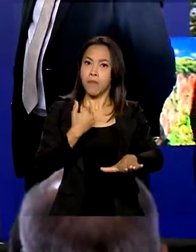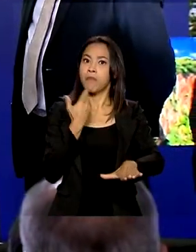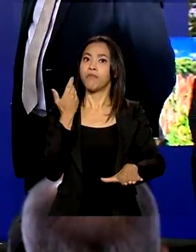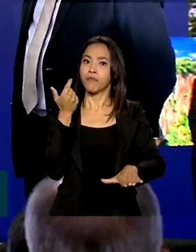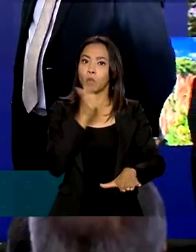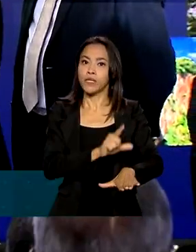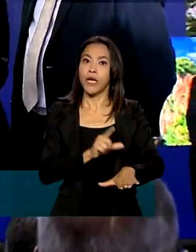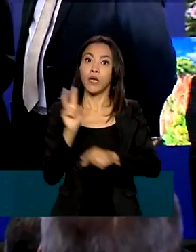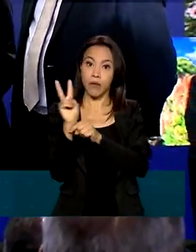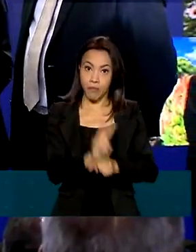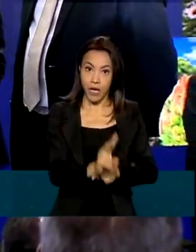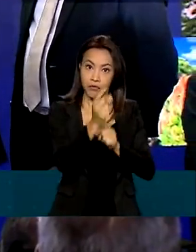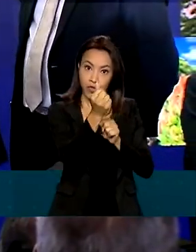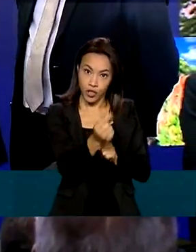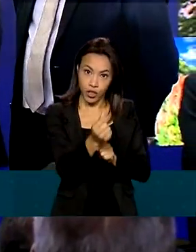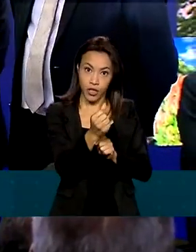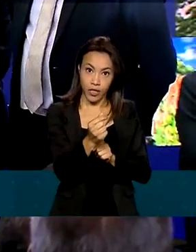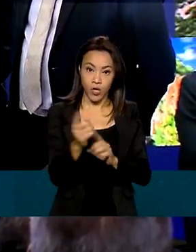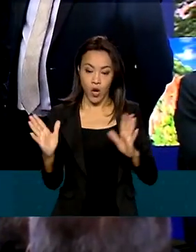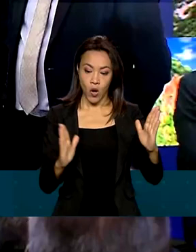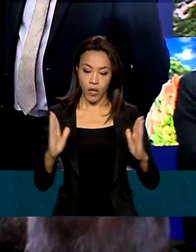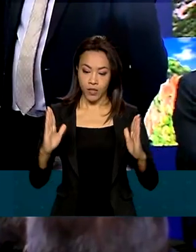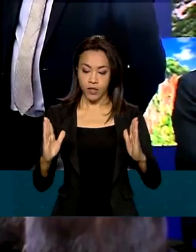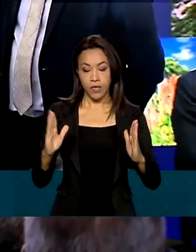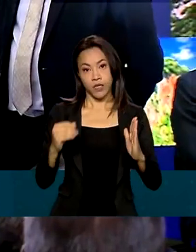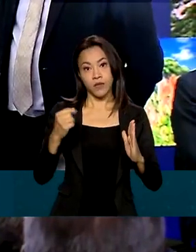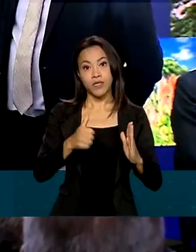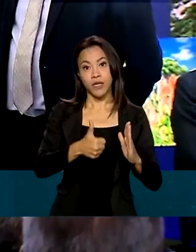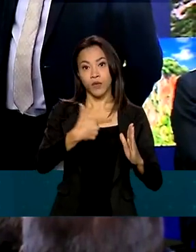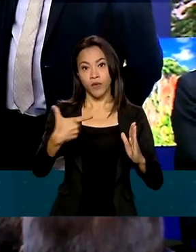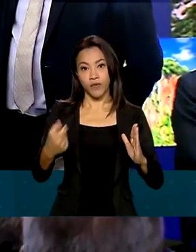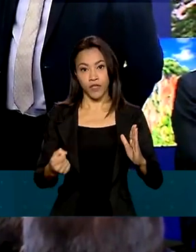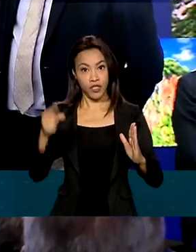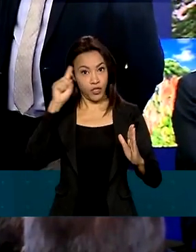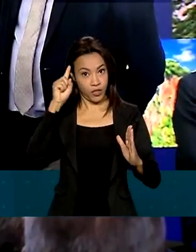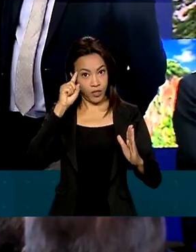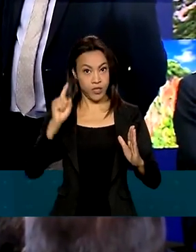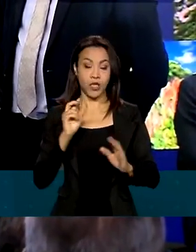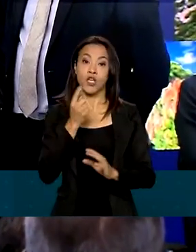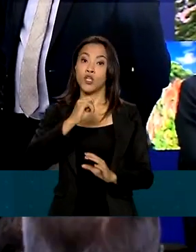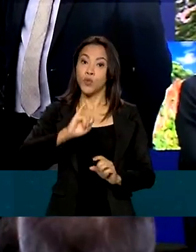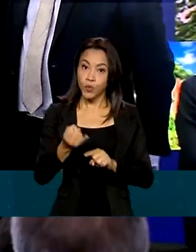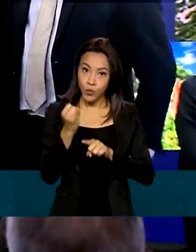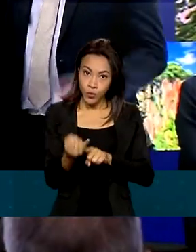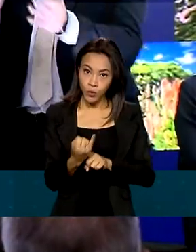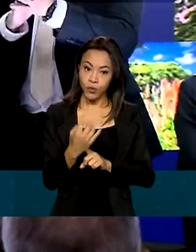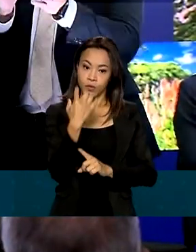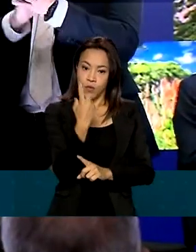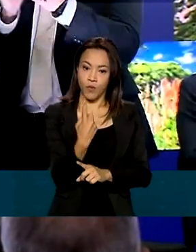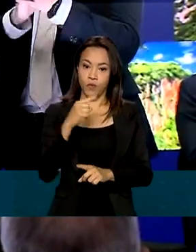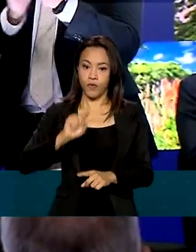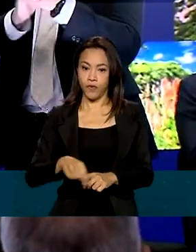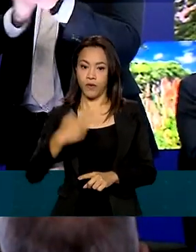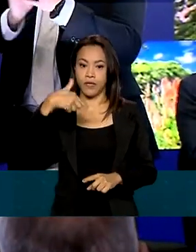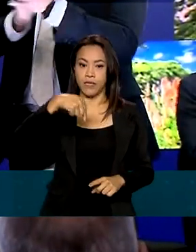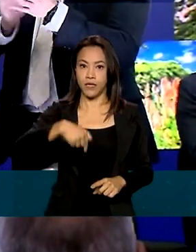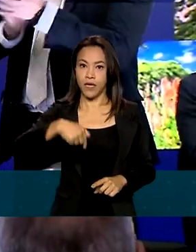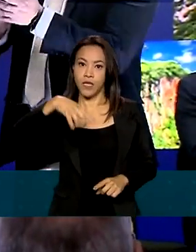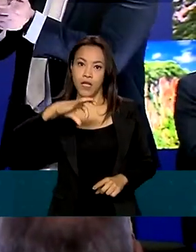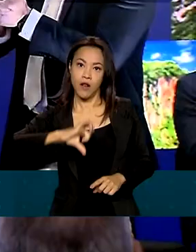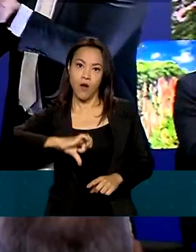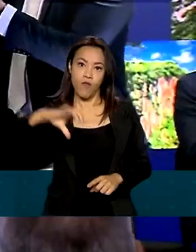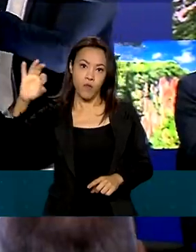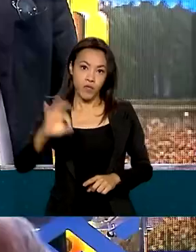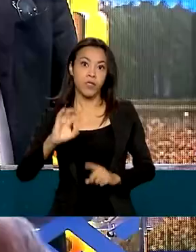com pagamento programado para os próximos 120 dias e taxas de juros a partir de 1,79%